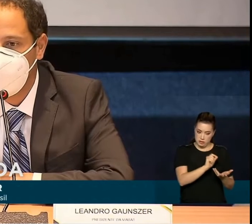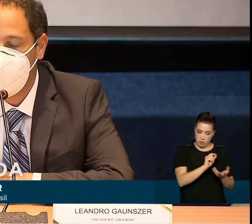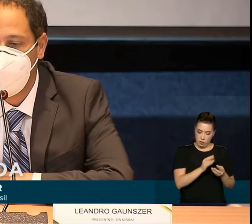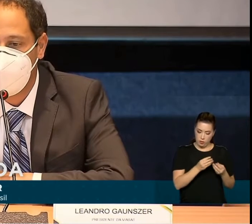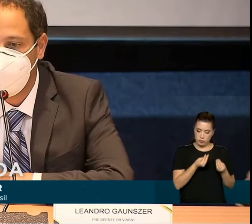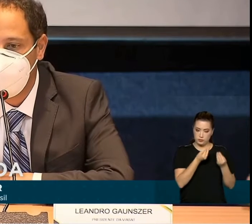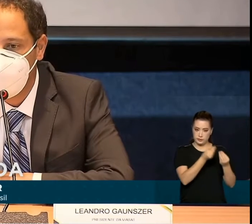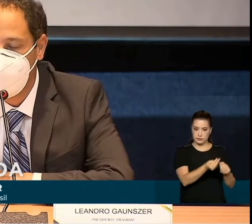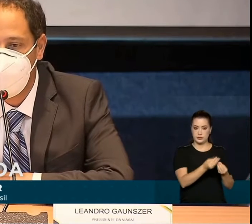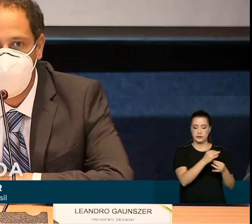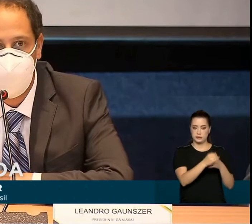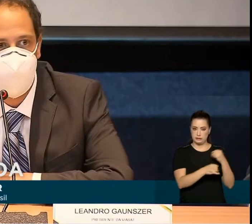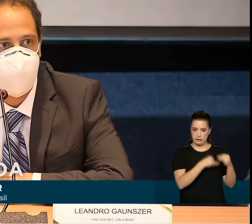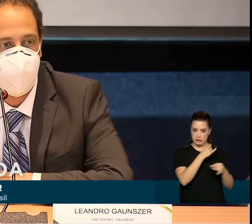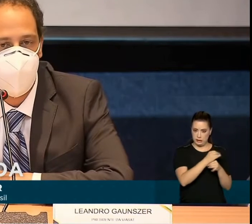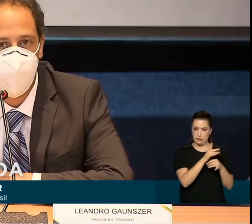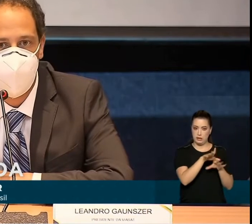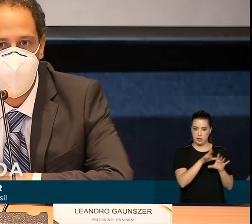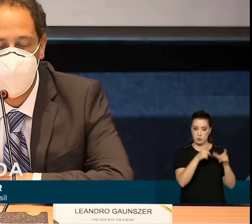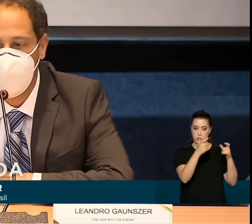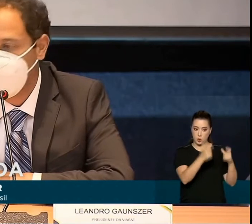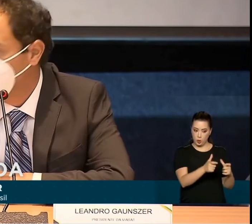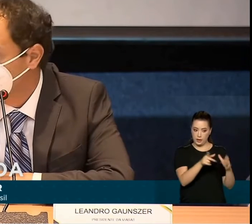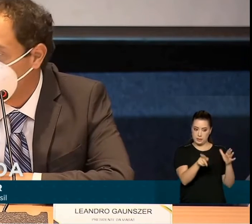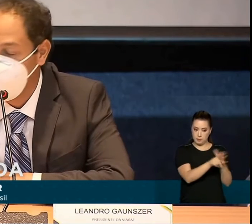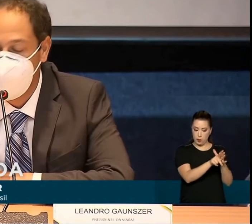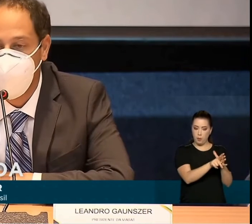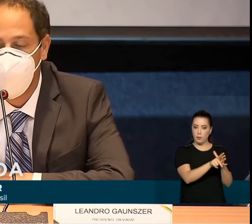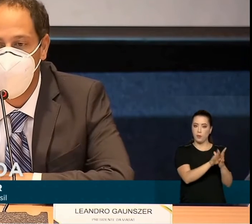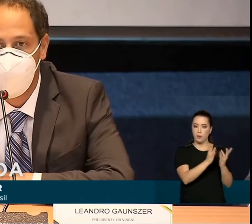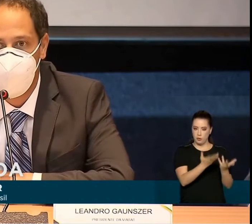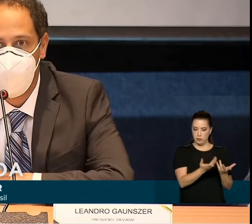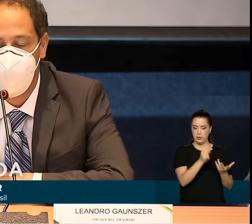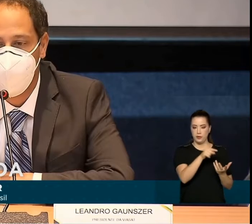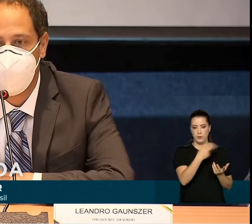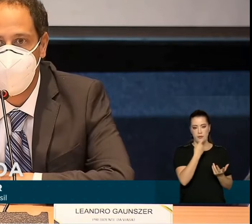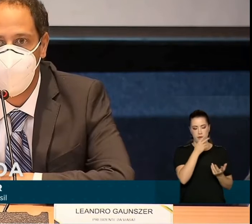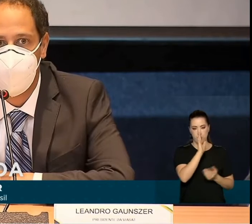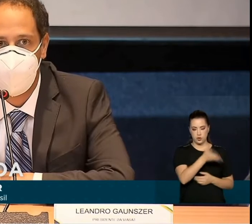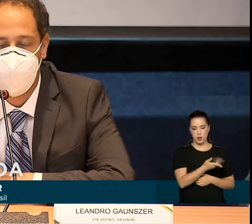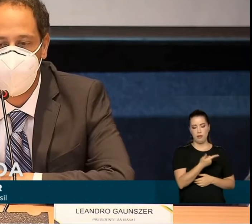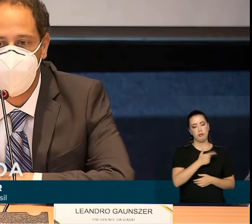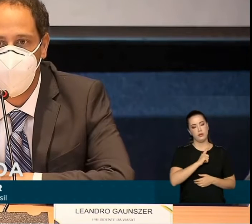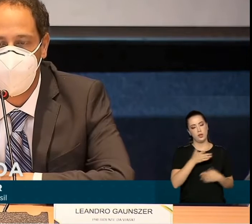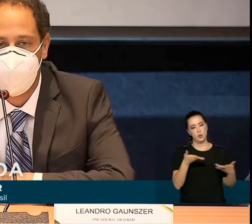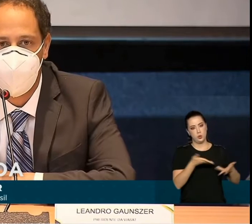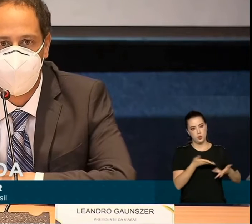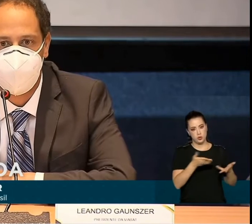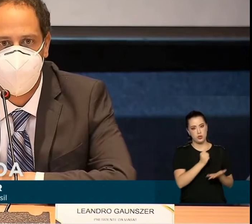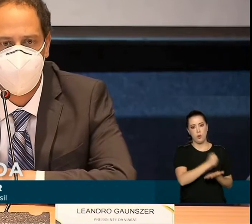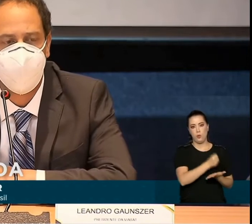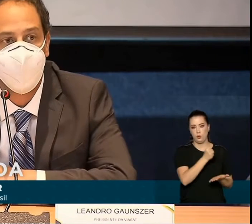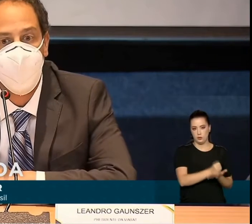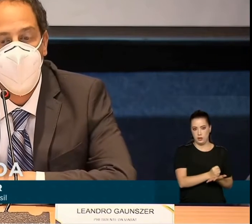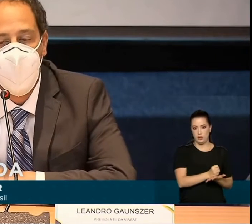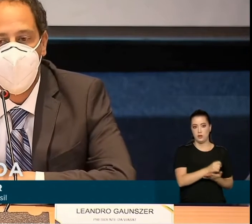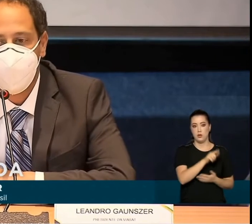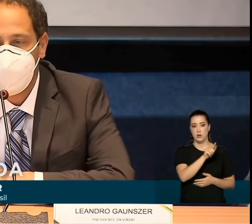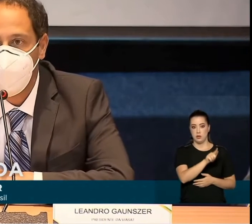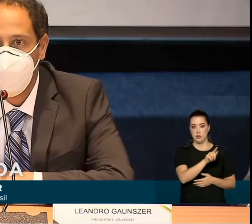não só através dos pontos fixos, como o Jarbas colocou, que a gente já tem hoje através do contrato do GESAC,